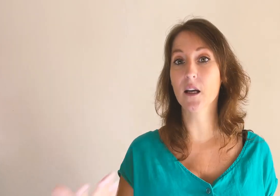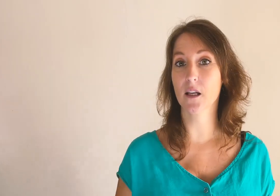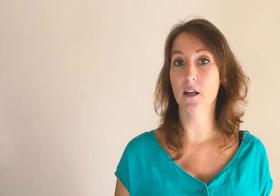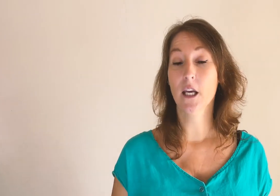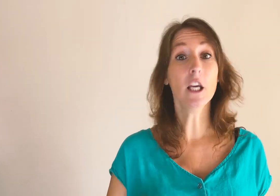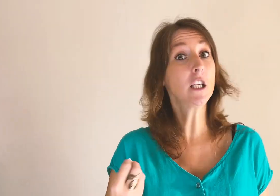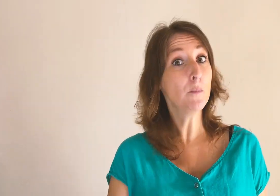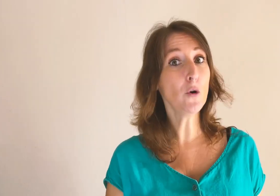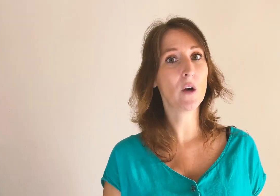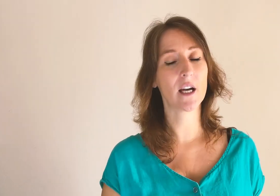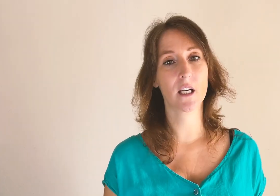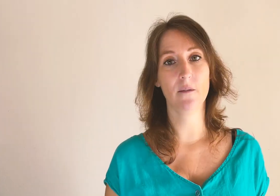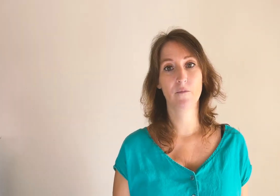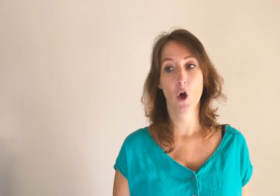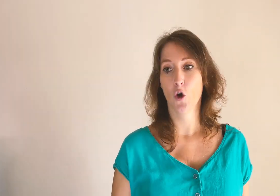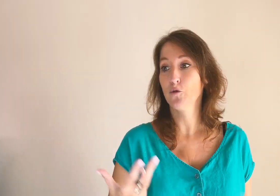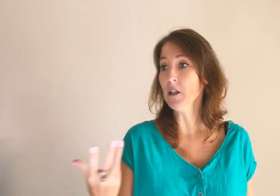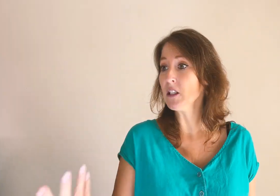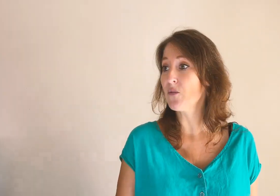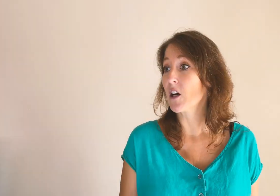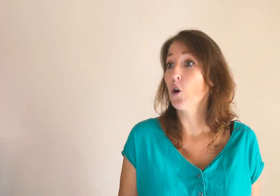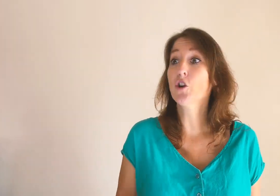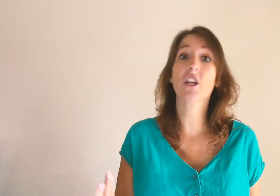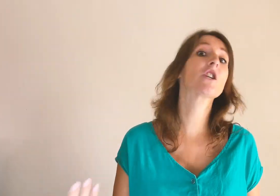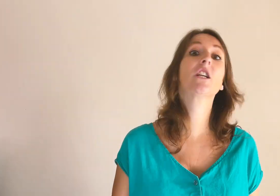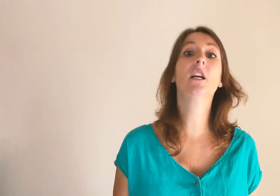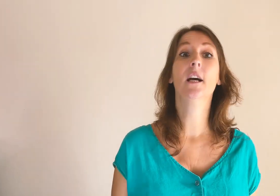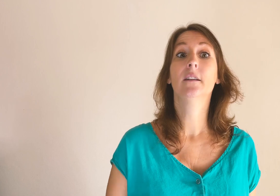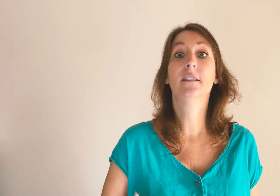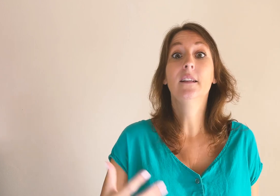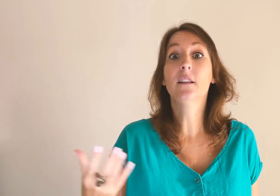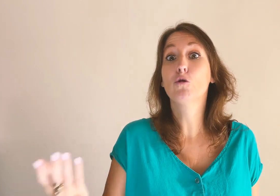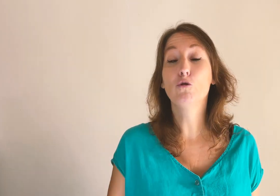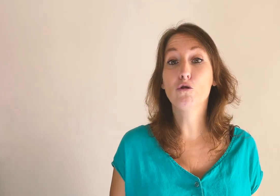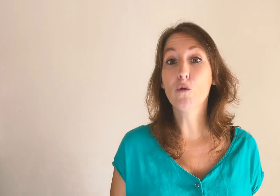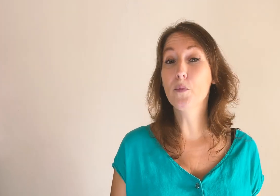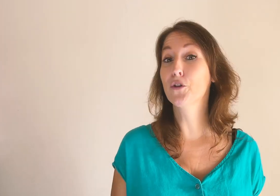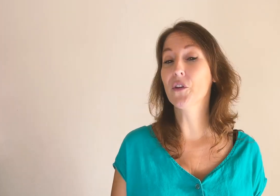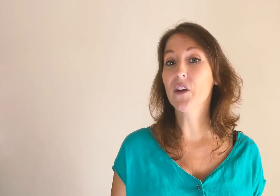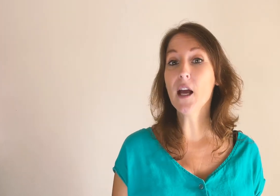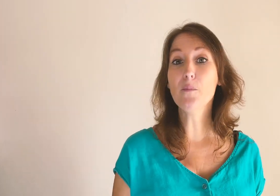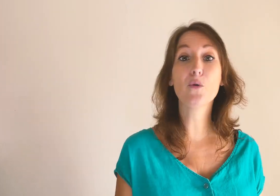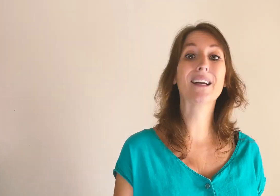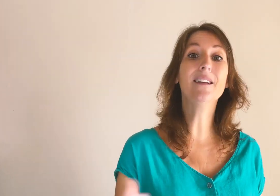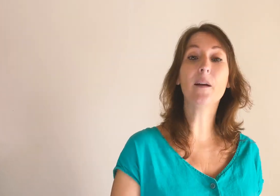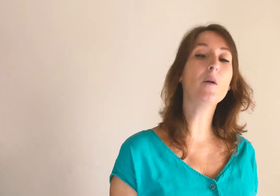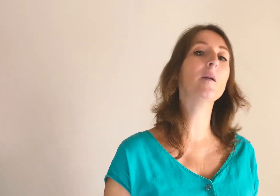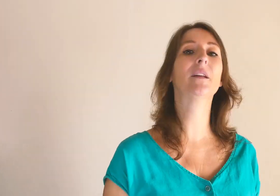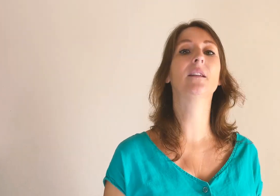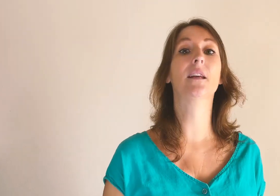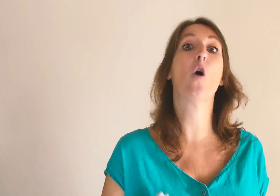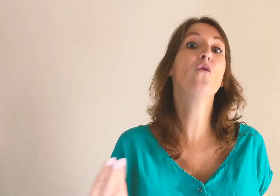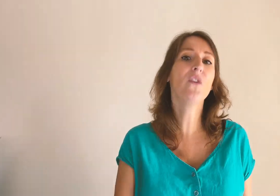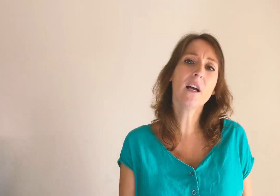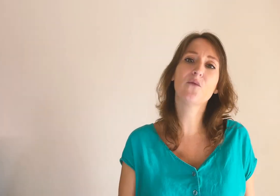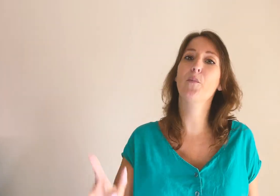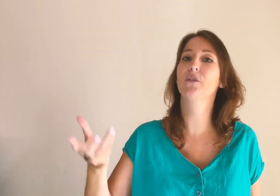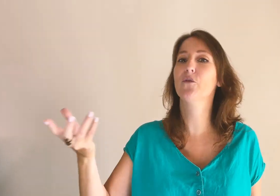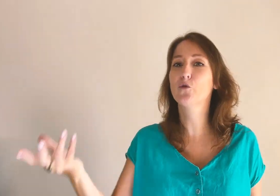régler. Et qu'il peut la régler. Ensuite, il va rechercher des solutions potentielles pour régler sa problématique. Et enfin, il va peut-être vous